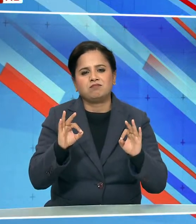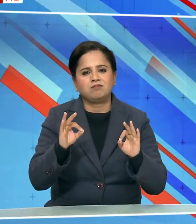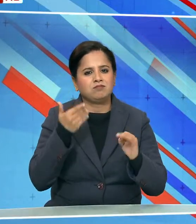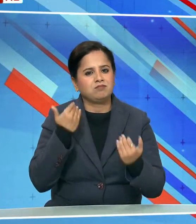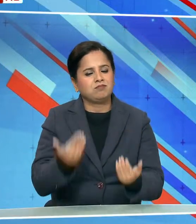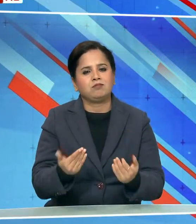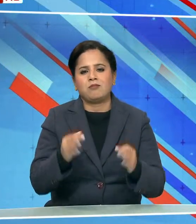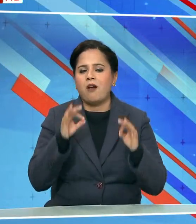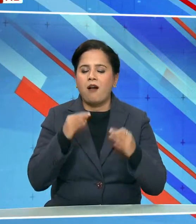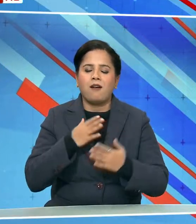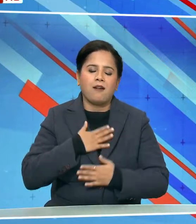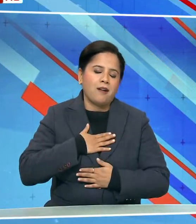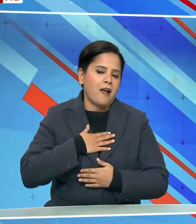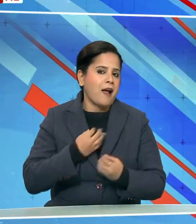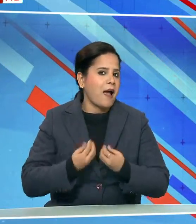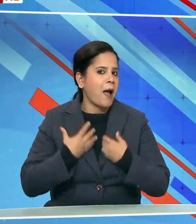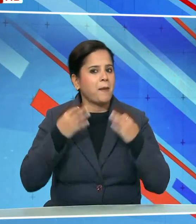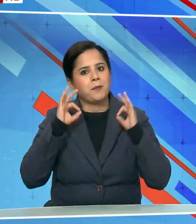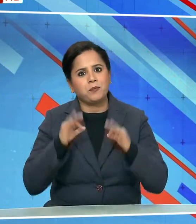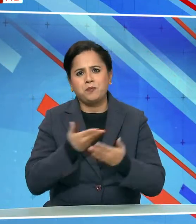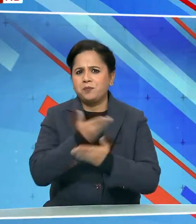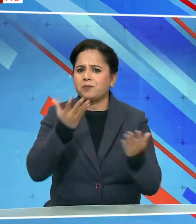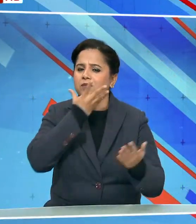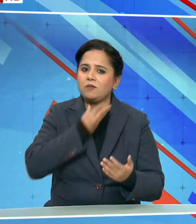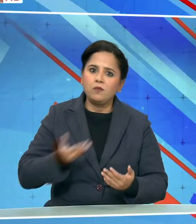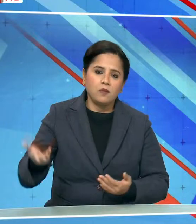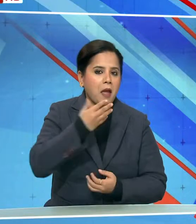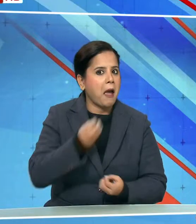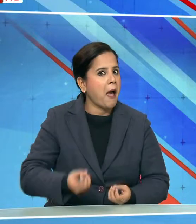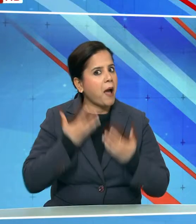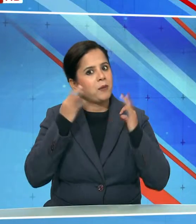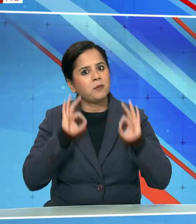अच्छा लग रहा है सारे जतने महत्माय सब खुश है